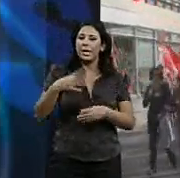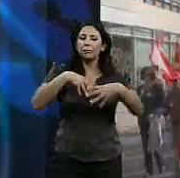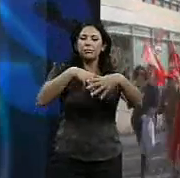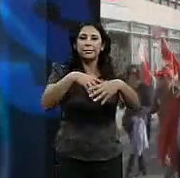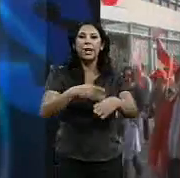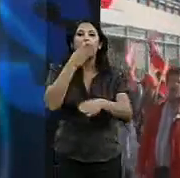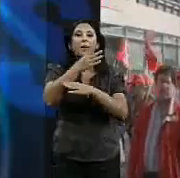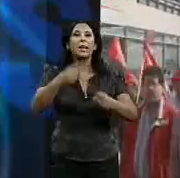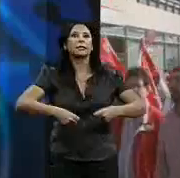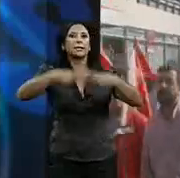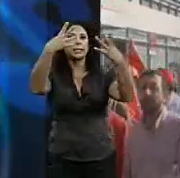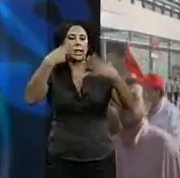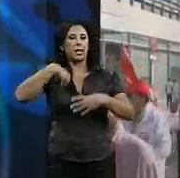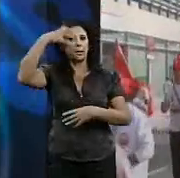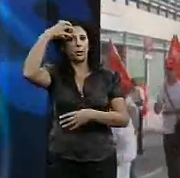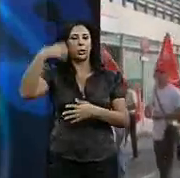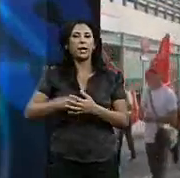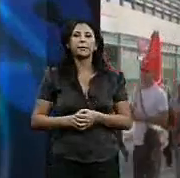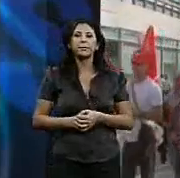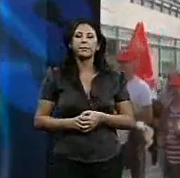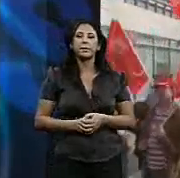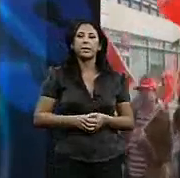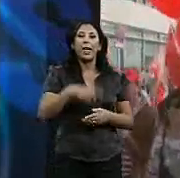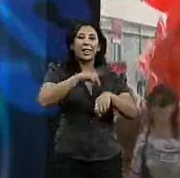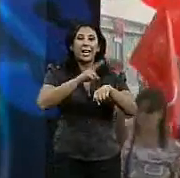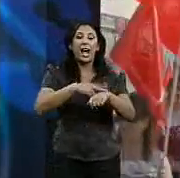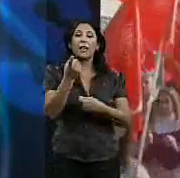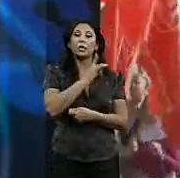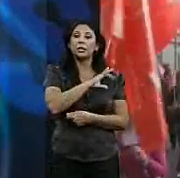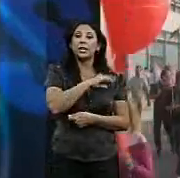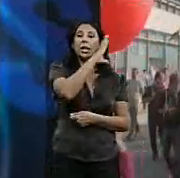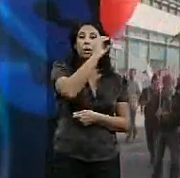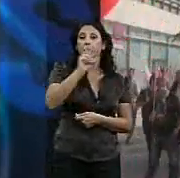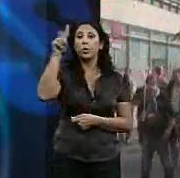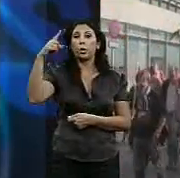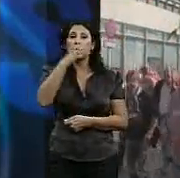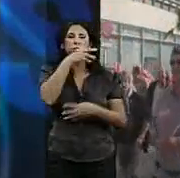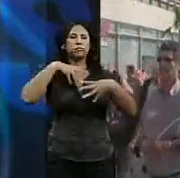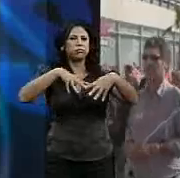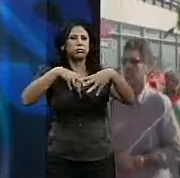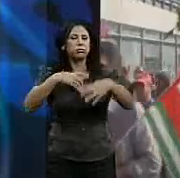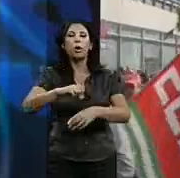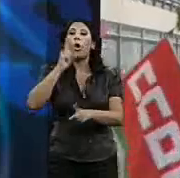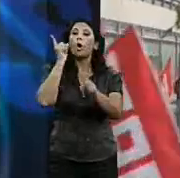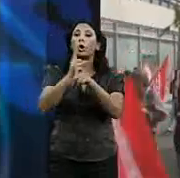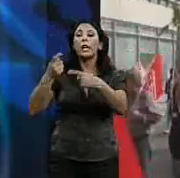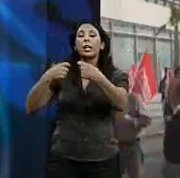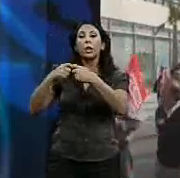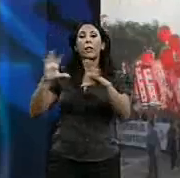la patronal. Cientos de delegados sindicales de comisiones obreras y UGT se manifiestan contra el bloqueo de las negociaciones colectivas y para